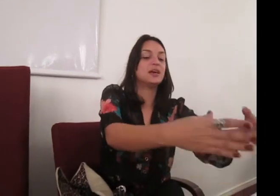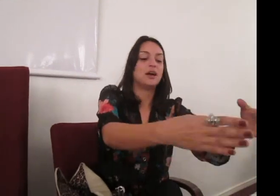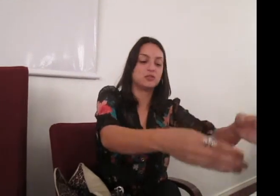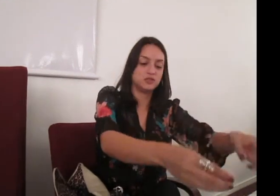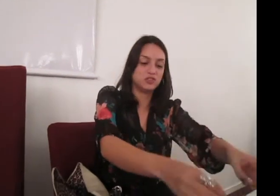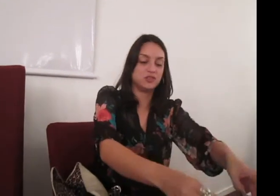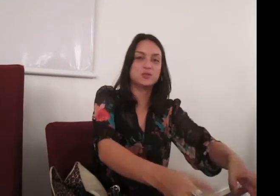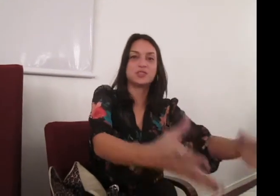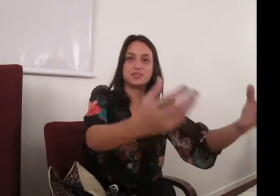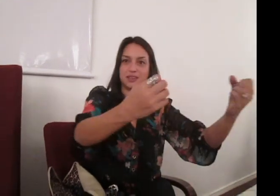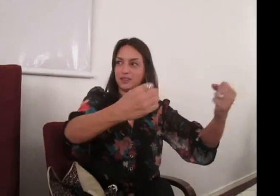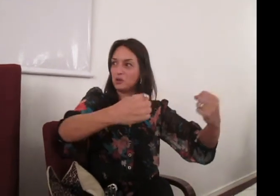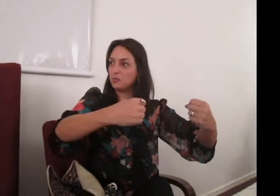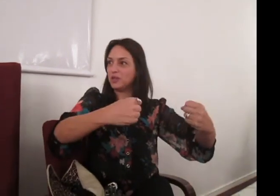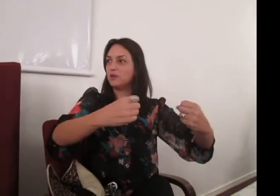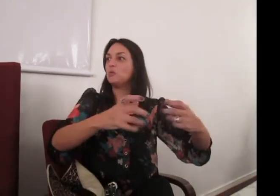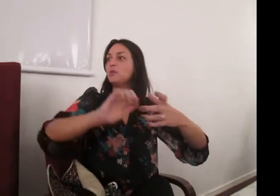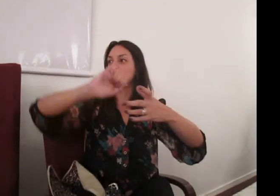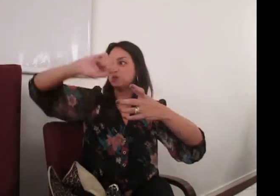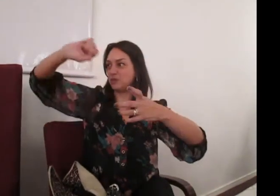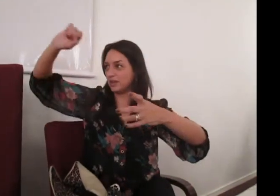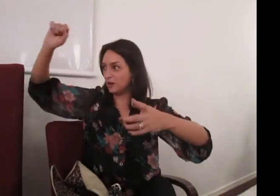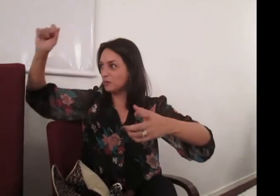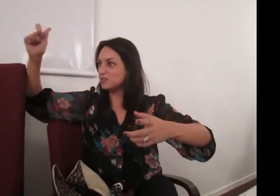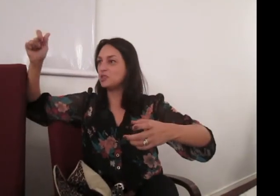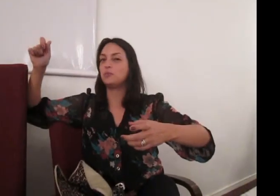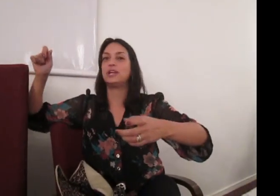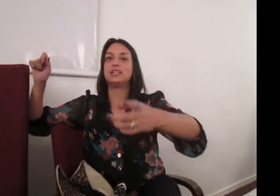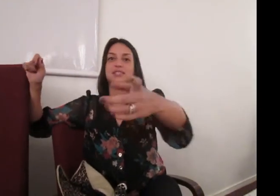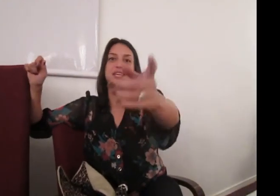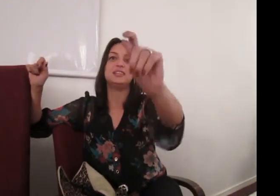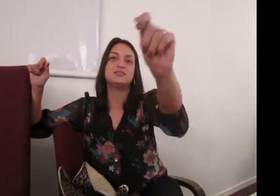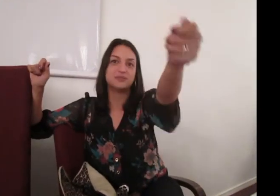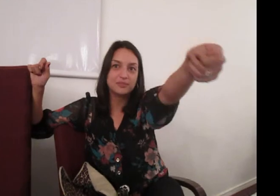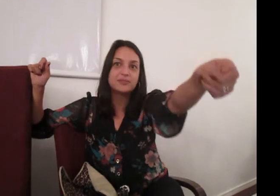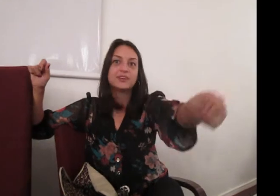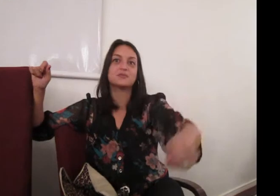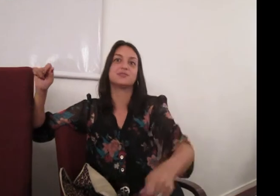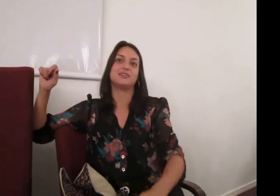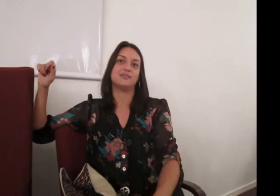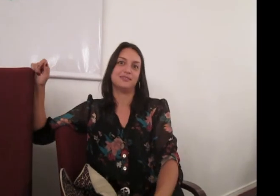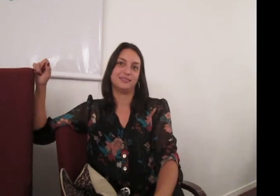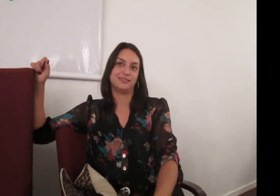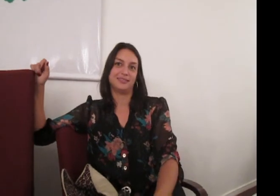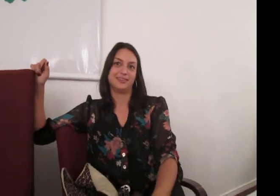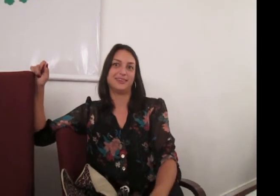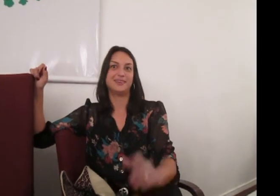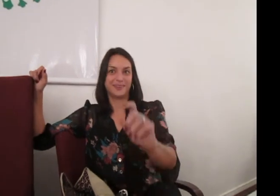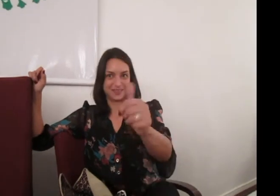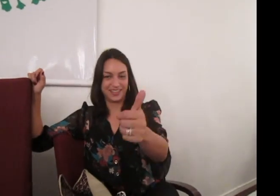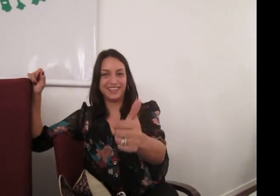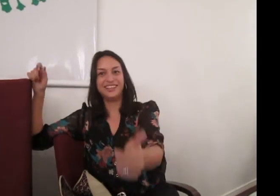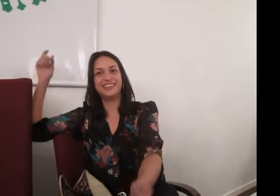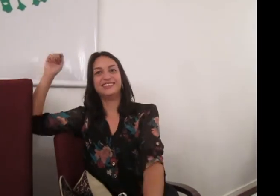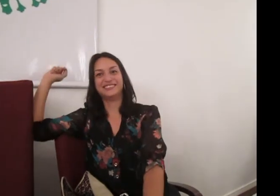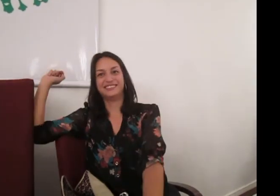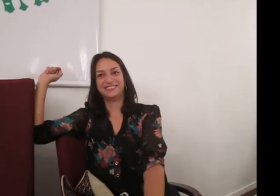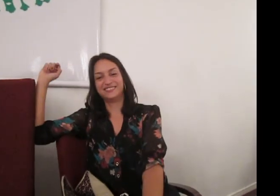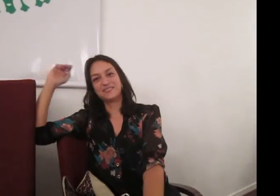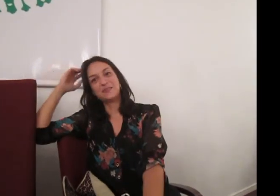auditivos que sentem comigo para eu explicar o conceito para eles e eles façam o sinal. Olha, nós estamos ali no Cianê com